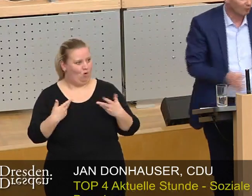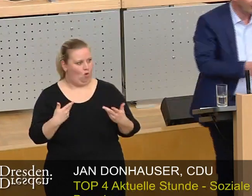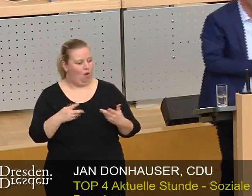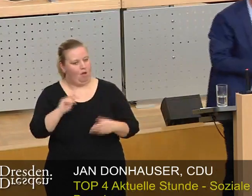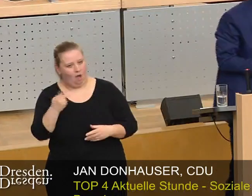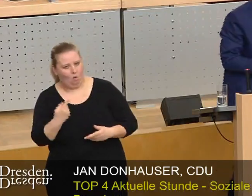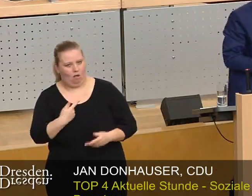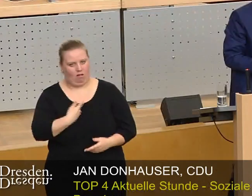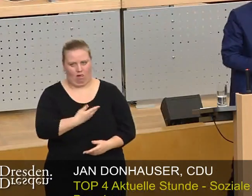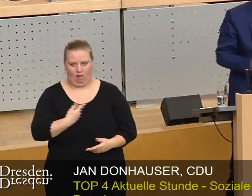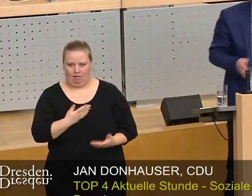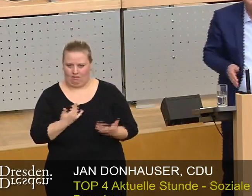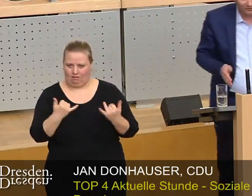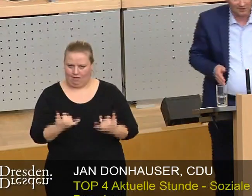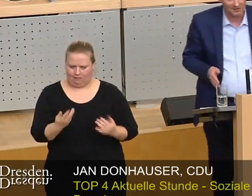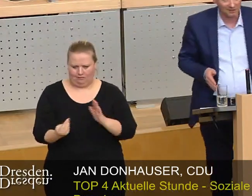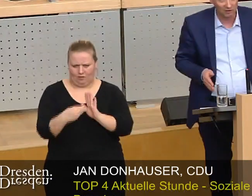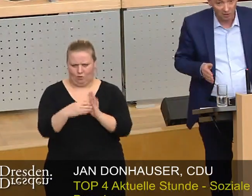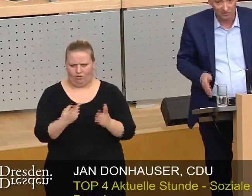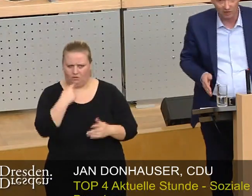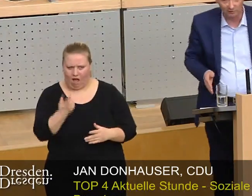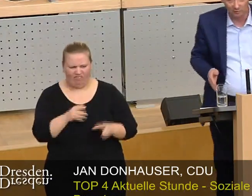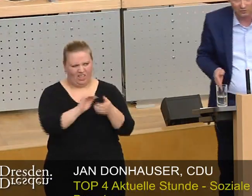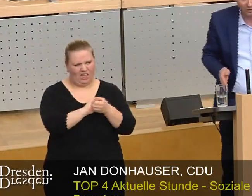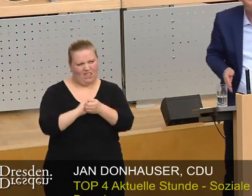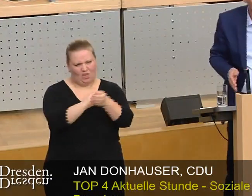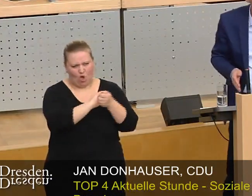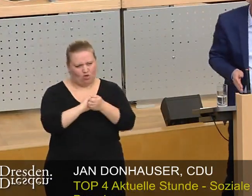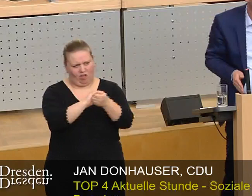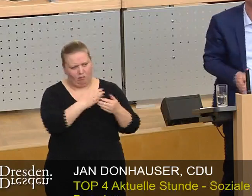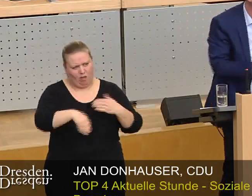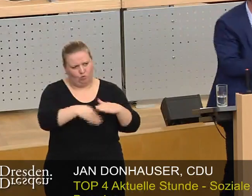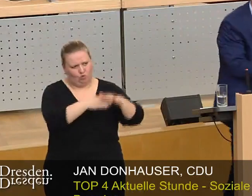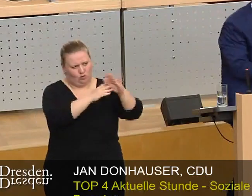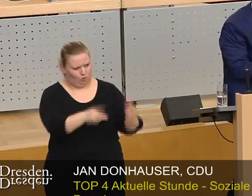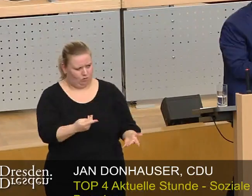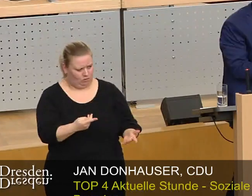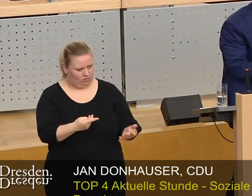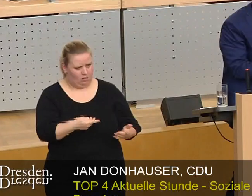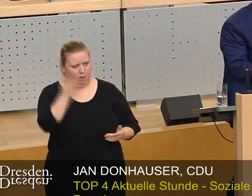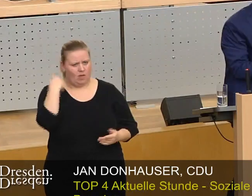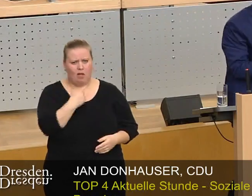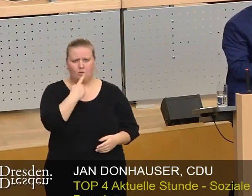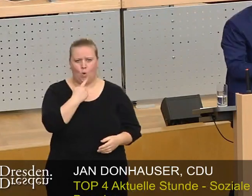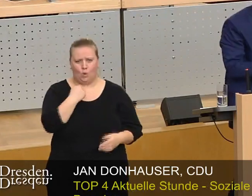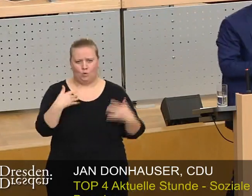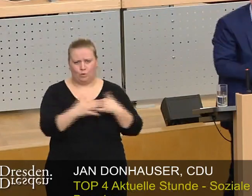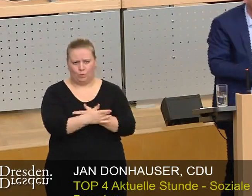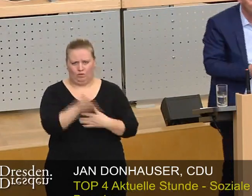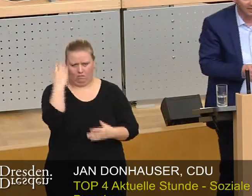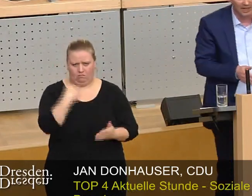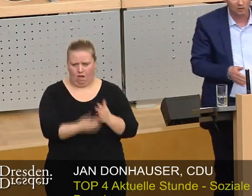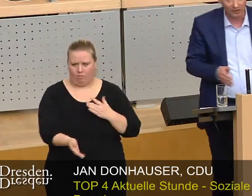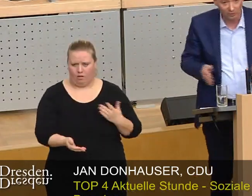wiederum war ich ein bisschen erstaunt, dass das jetzt kommt, wenn Sie sagen, Genossenschaften müssen unterstützt werden, aber selber hat Rot-Rot-Grün vor ein paar Monaten